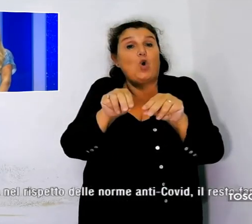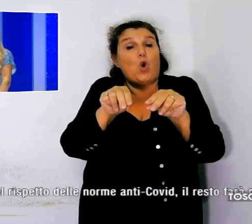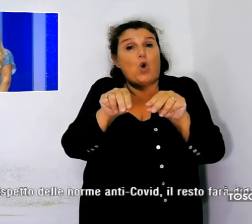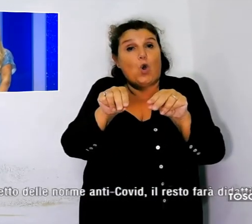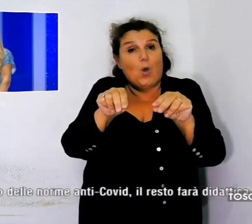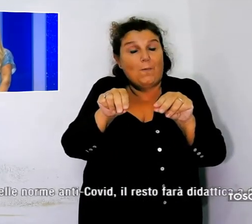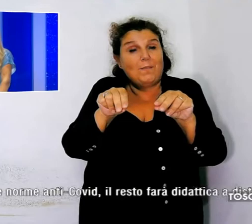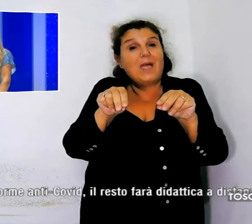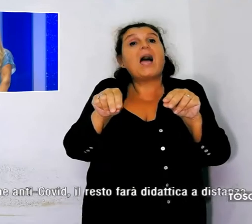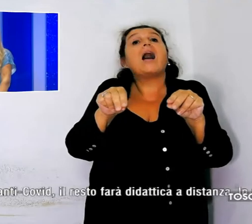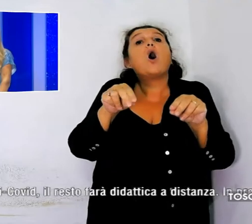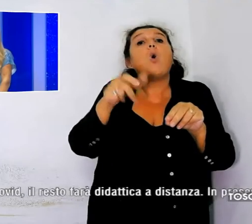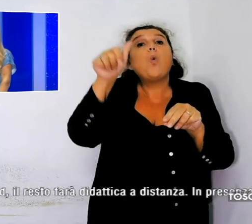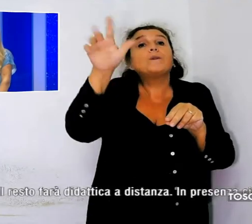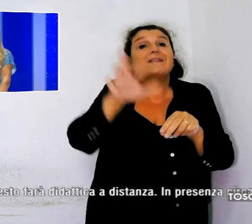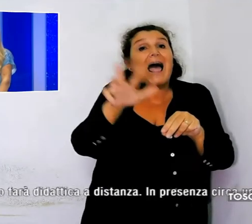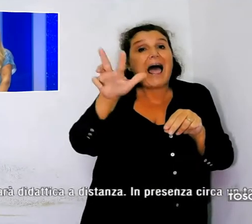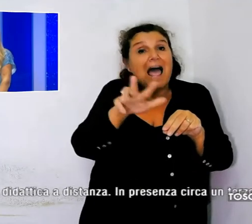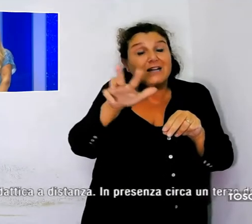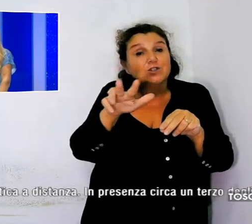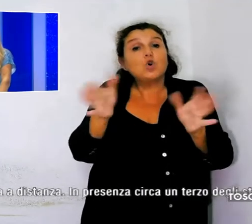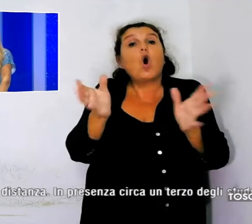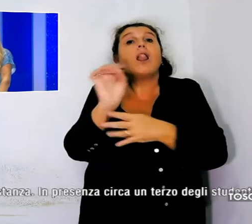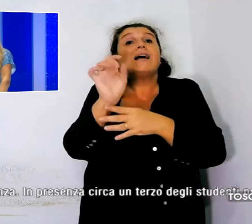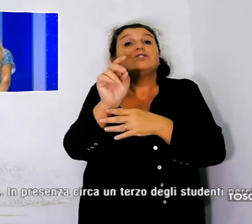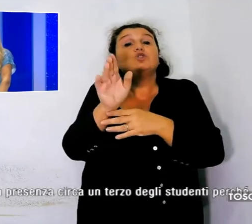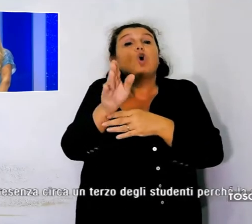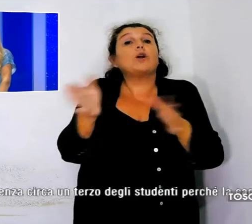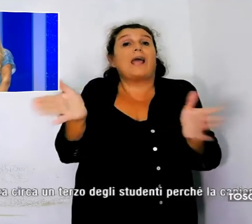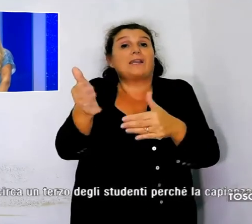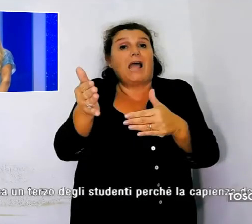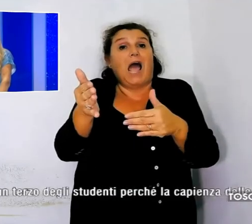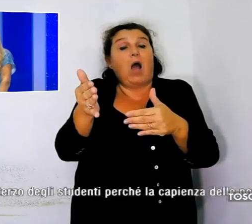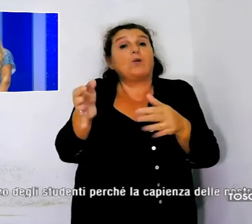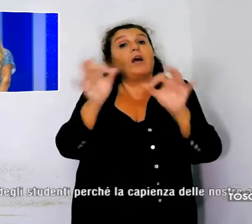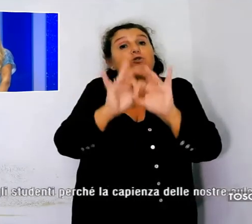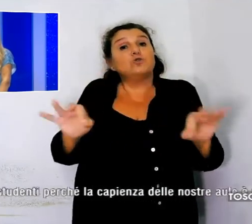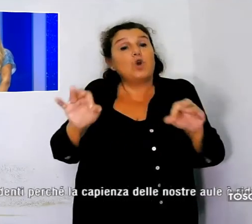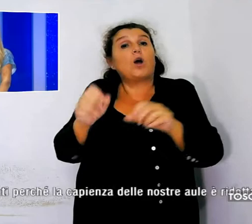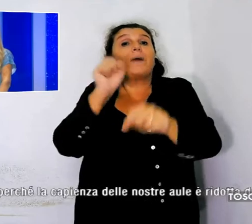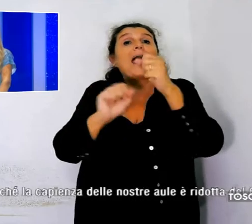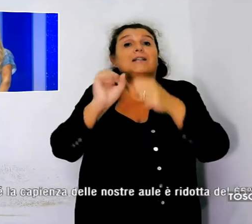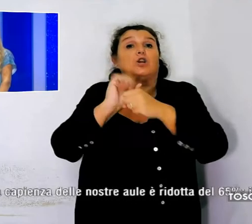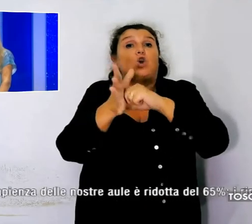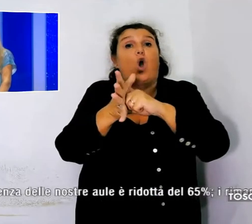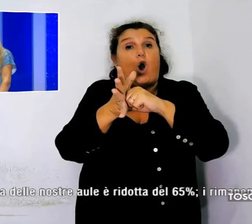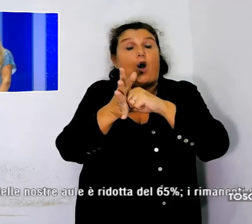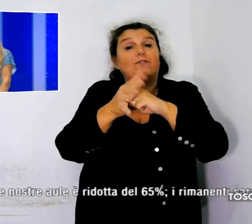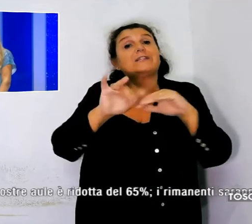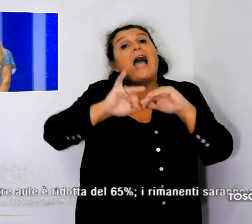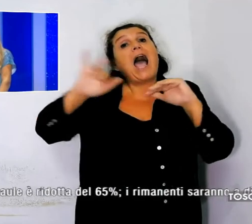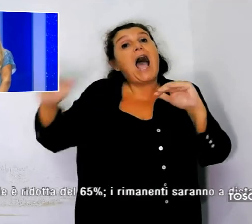terzo degli studenti farà lezioni in aula nel rispetto delle norme anti-Covid. Il resto farà